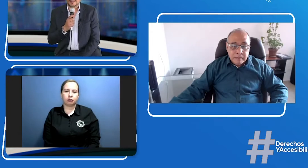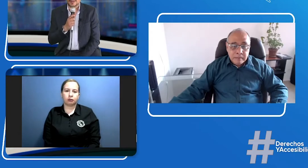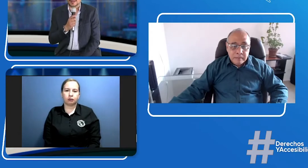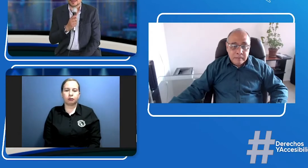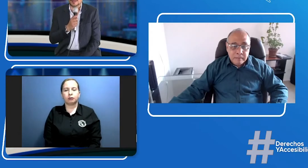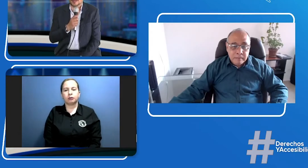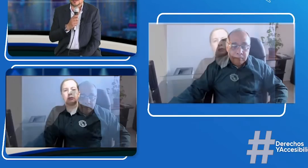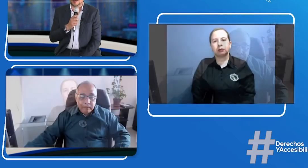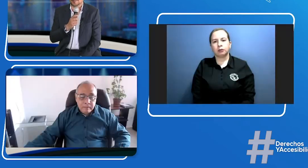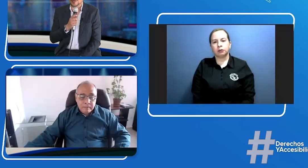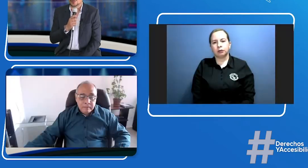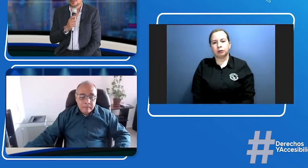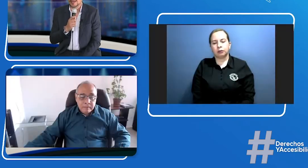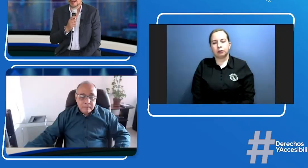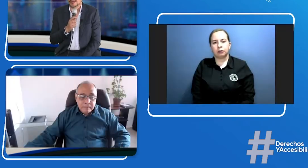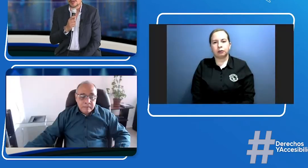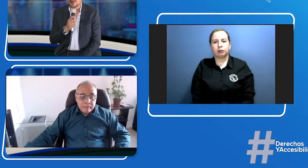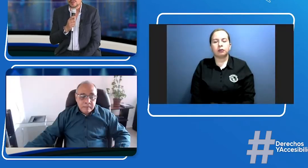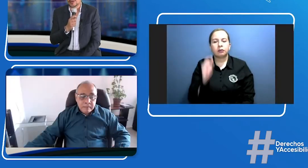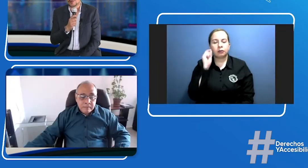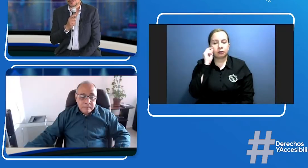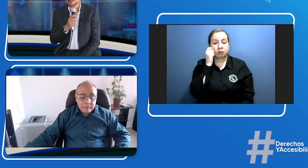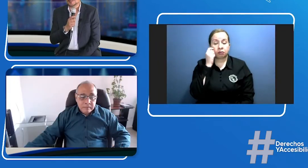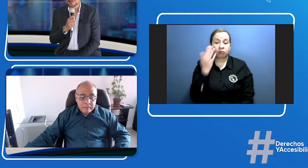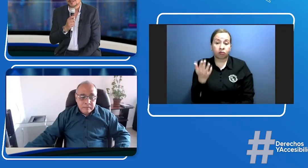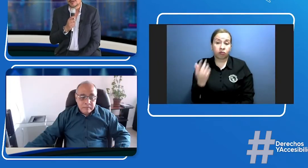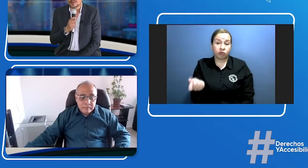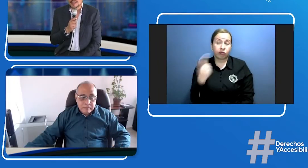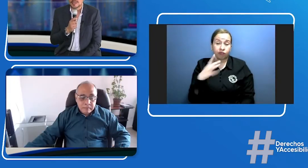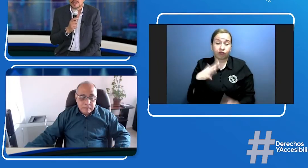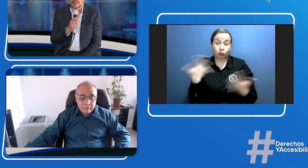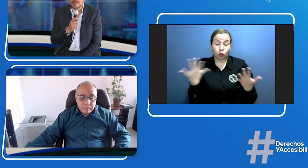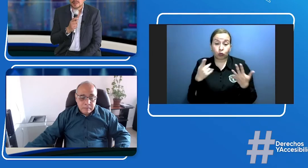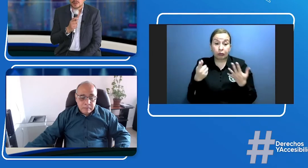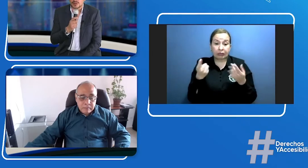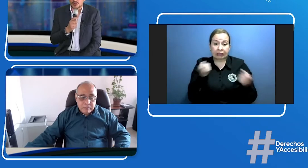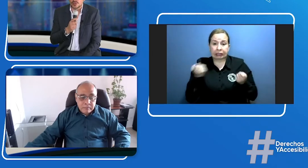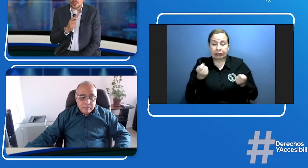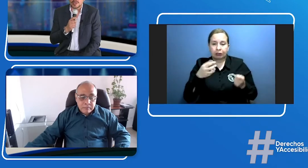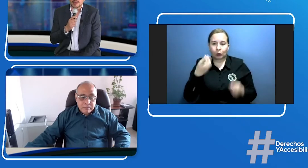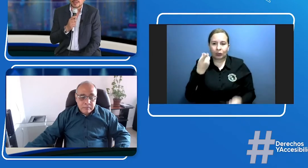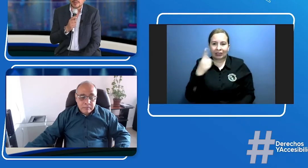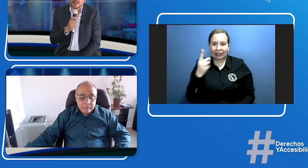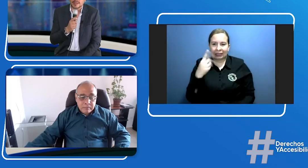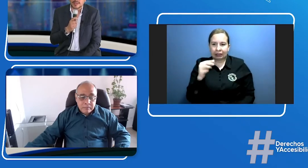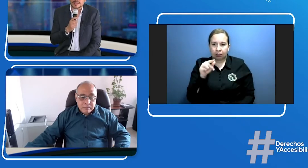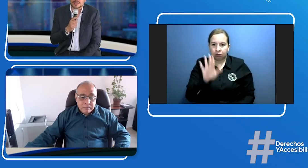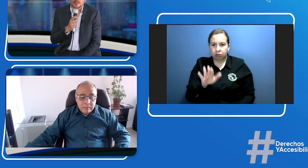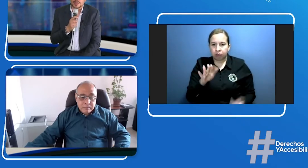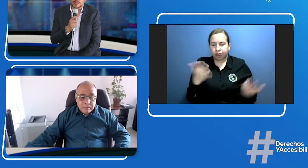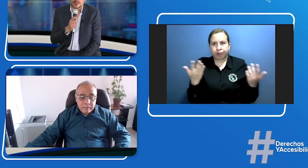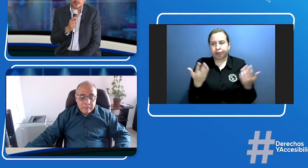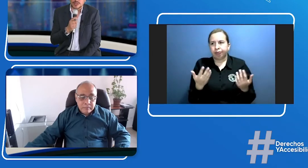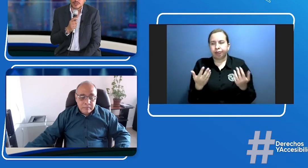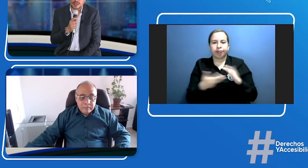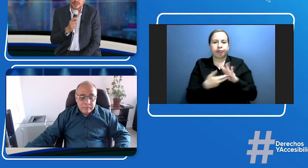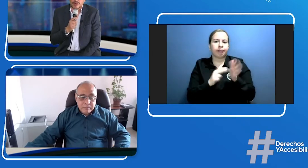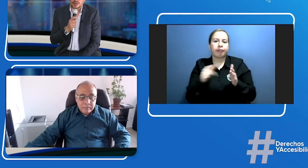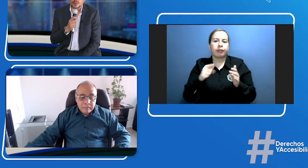Henry la pregunta de cómo regular estas plataformas digitales no sólo en el tema de acceso para personas con cualquier